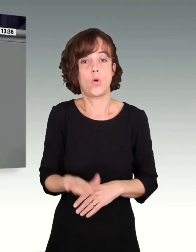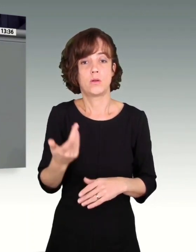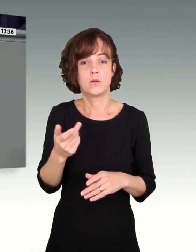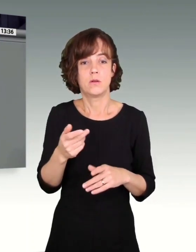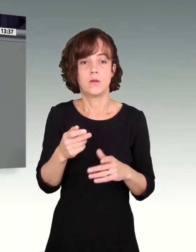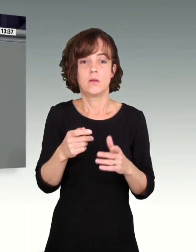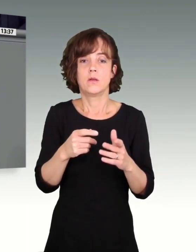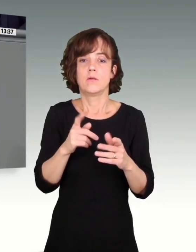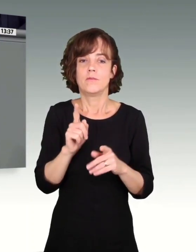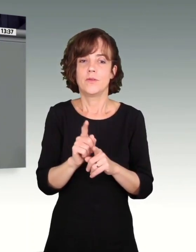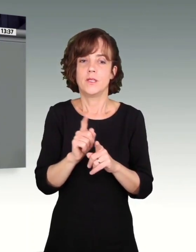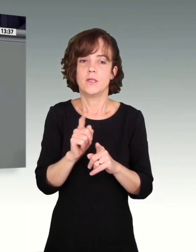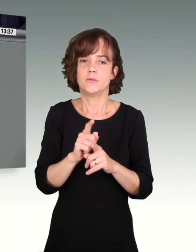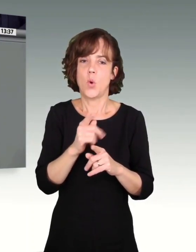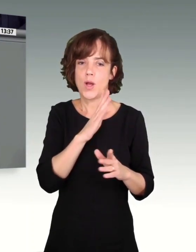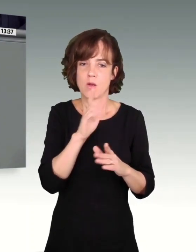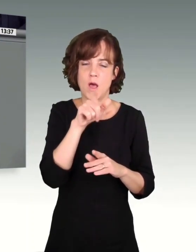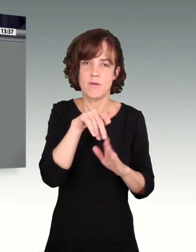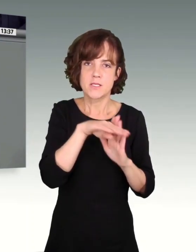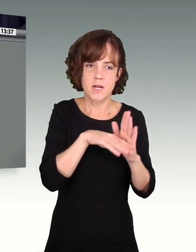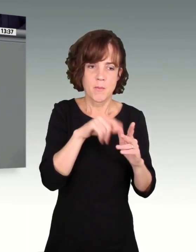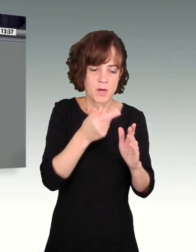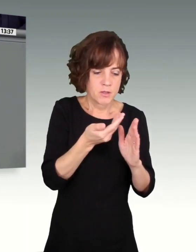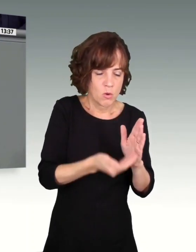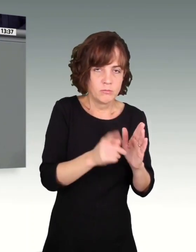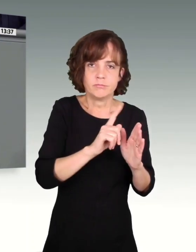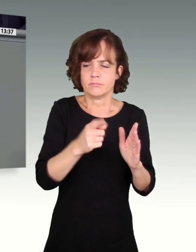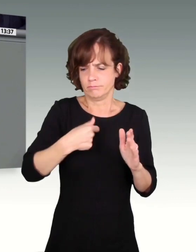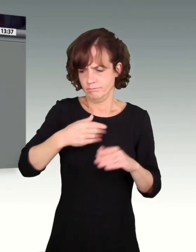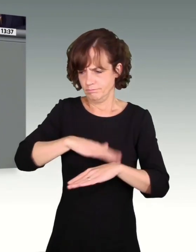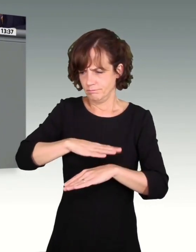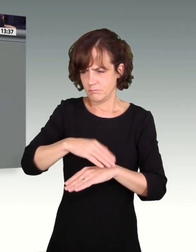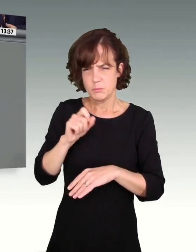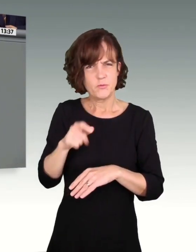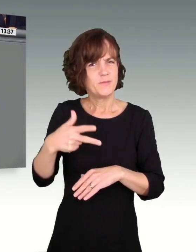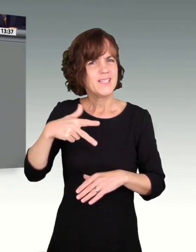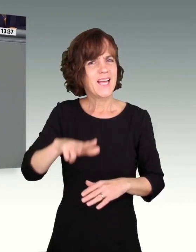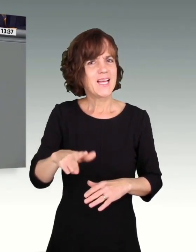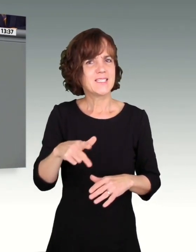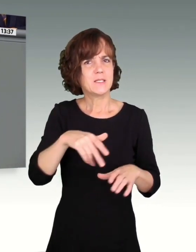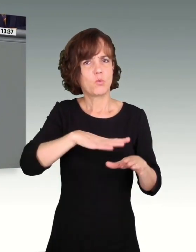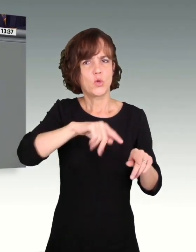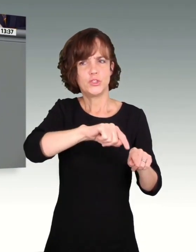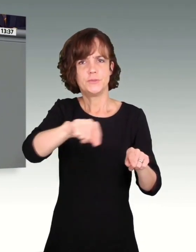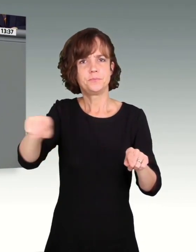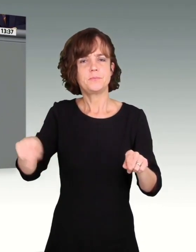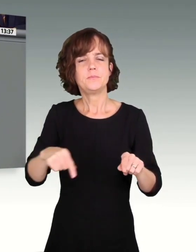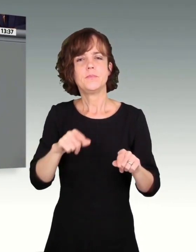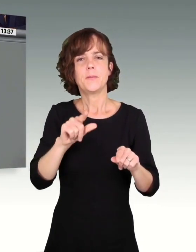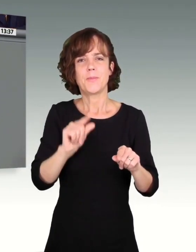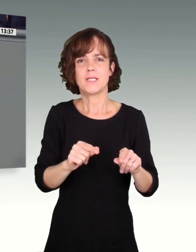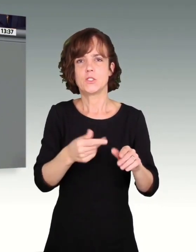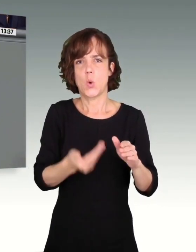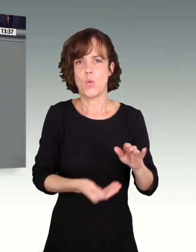gesetzlichen Mindestlohns. In unserer Zeit wurden, glaube ich, zwölf oder dreizehn Branchenmindestlöhne eingeführt.